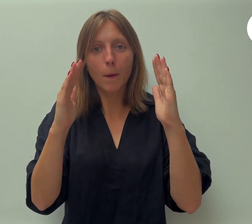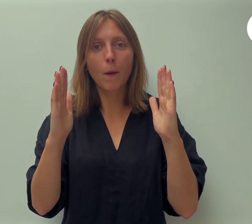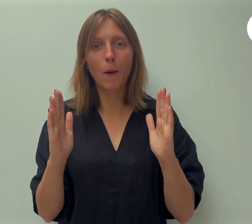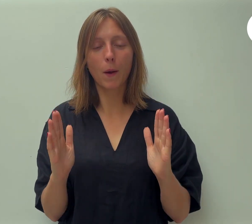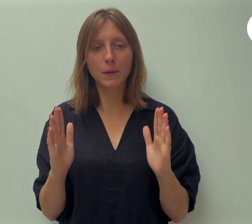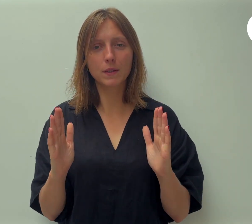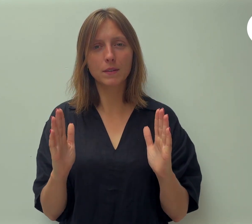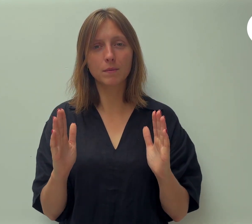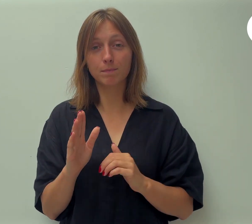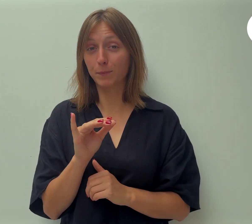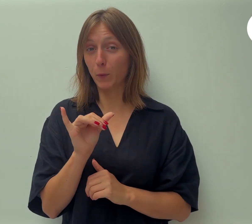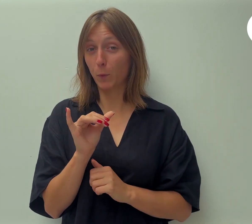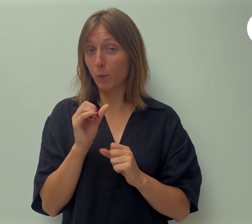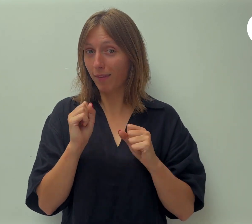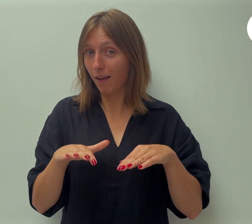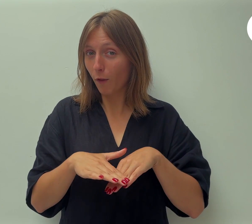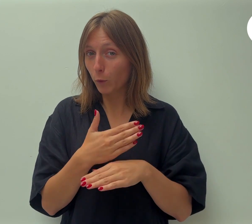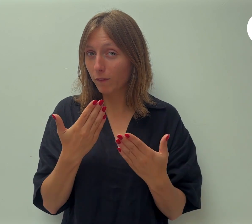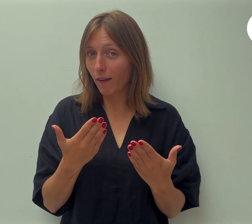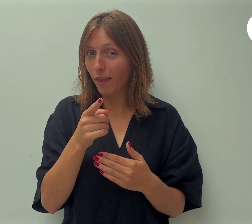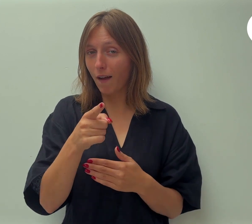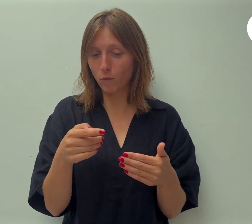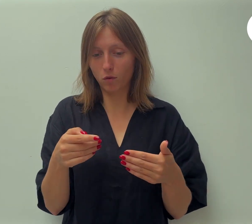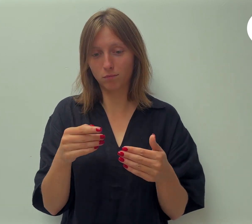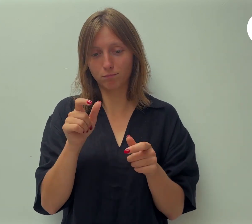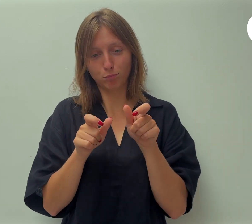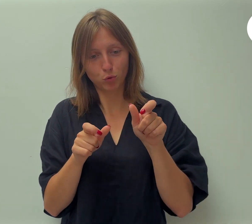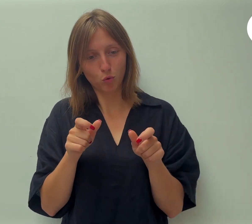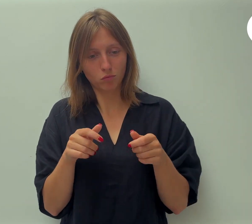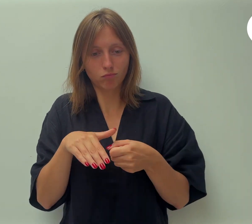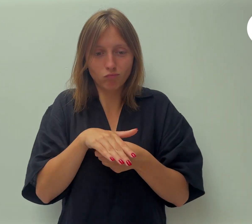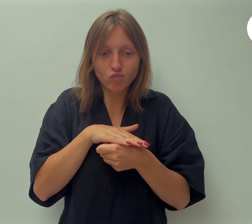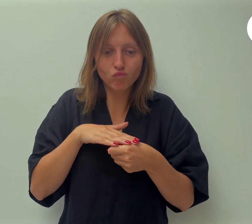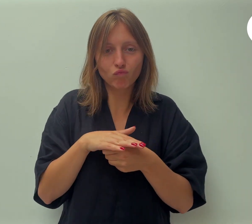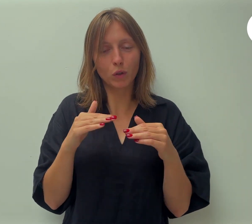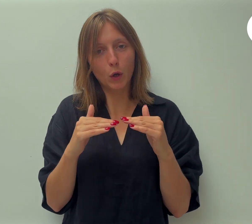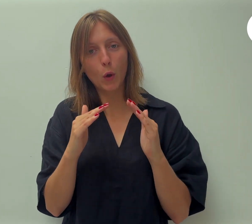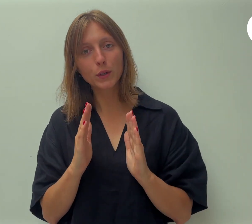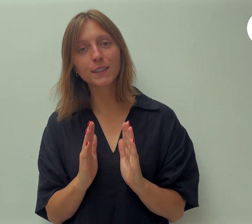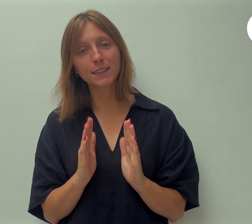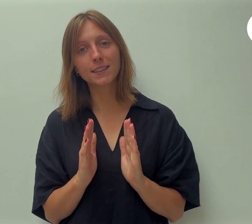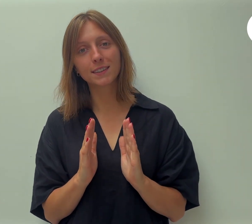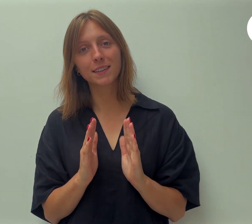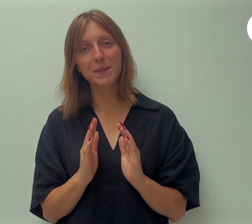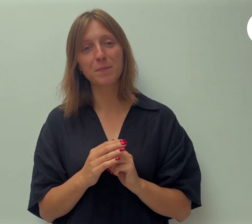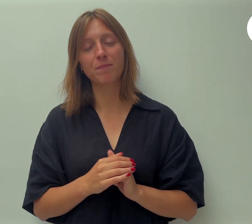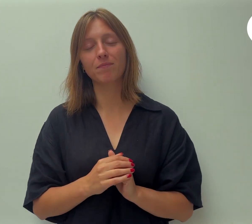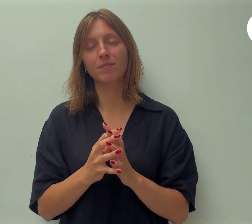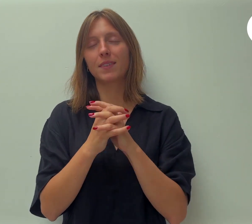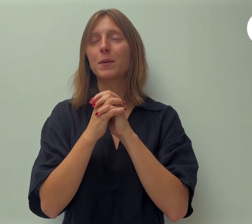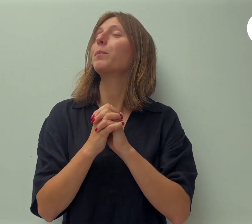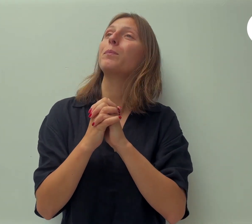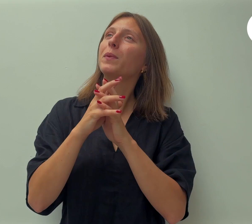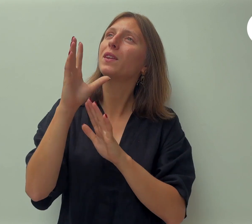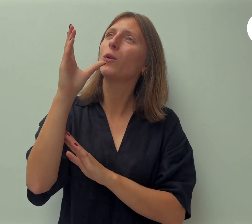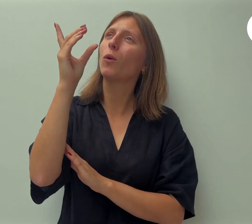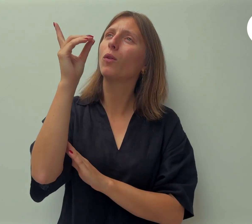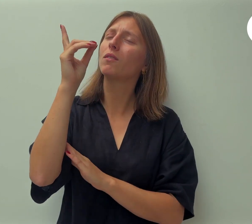betekenen voor de mensen in je huis, in je naaste omgeving? Witte of God je vandaag wil helpen om in de